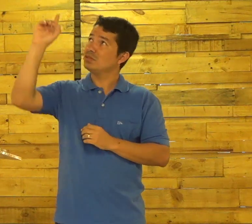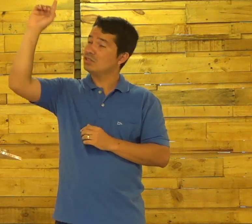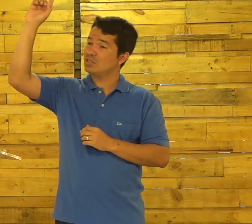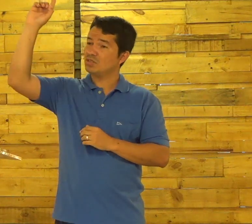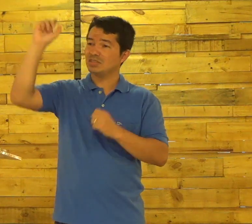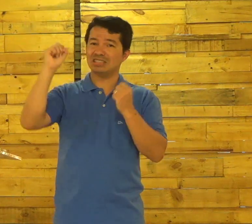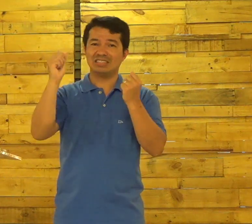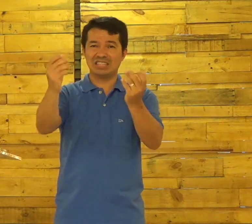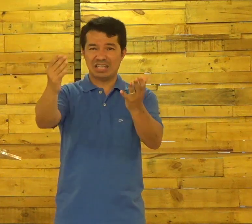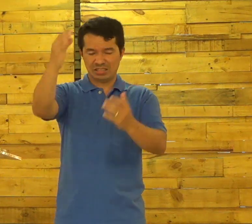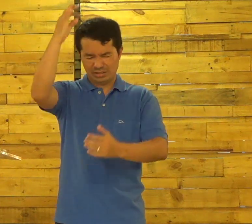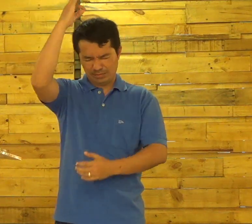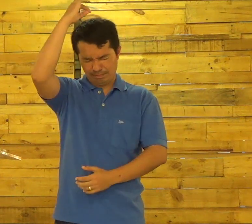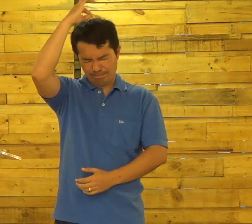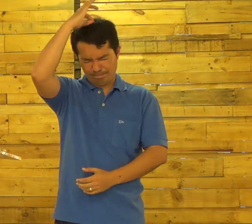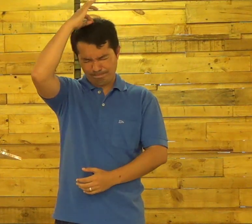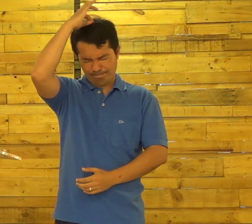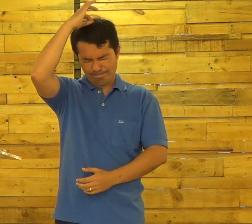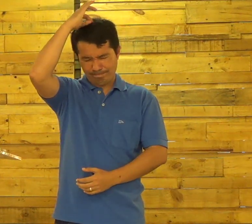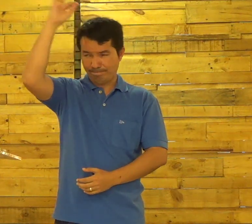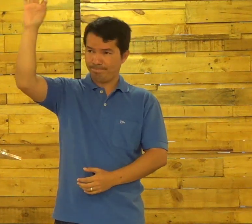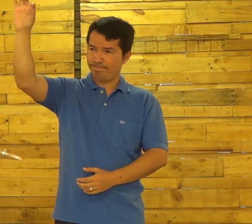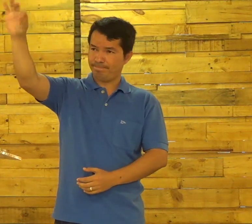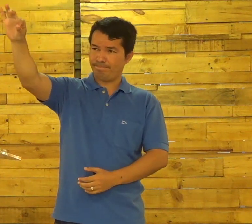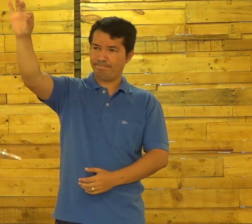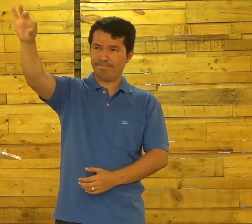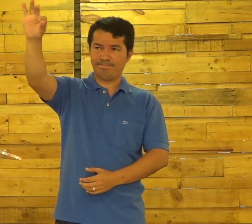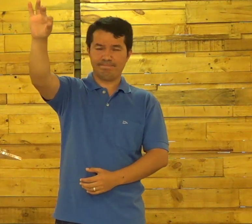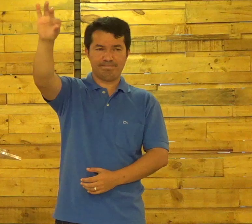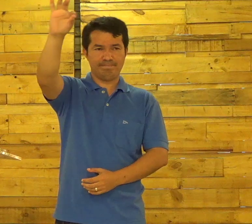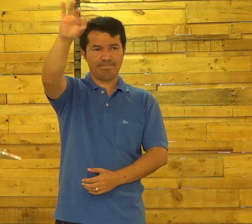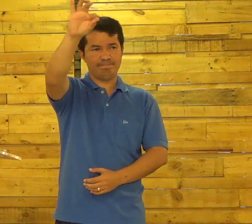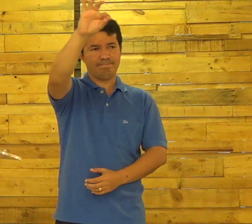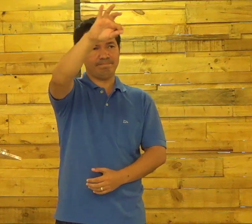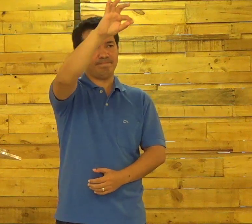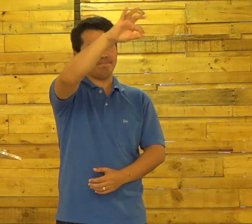Pedindo a Deus Que lhe dê O seu Santo Espírito